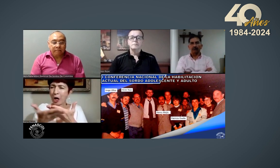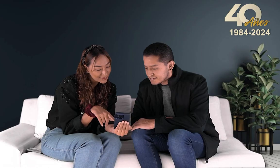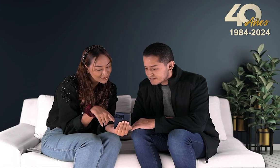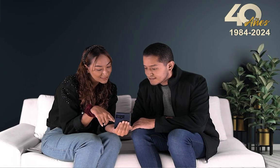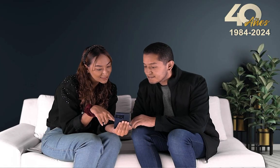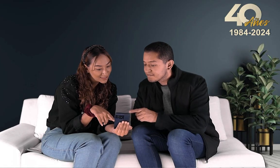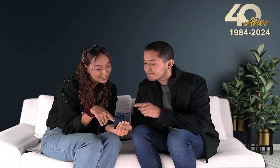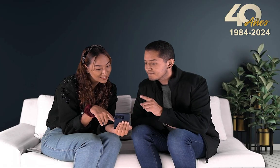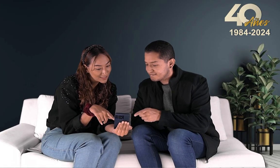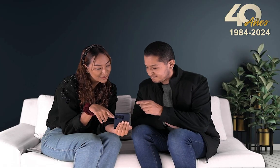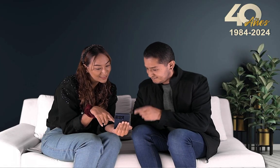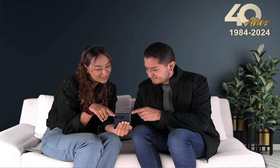la educación